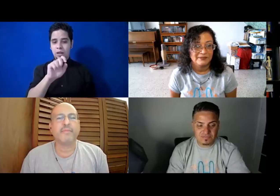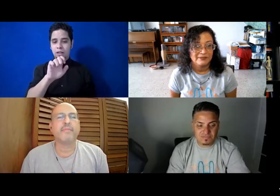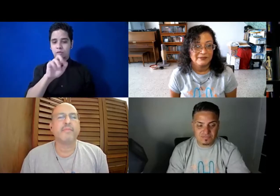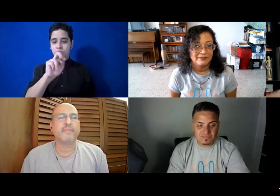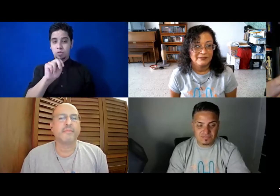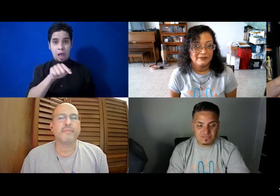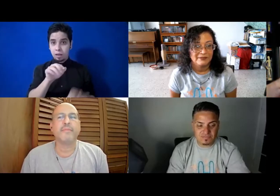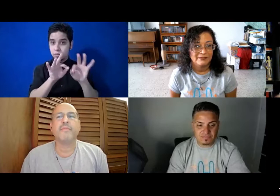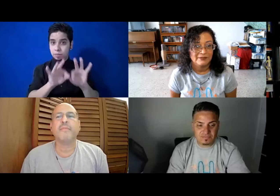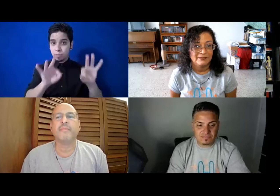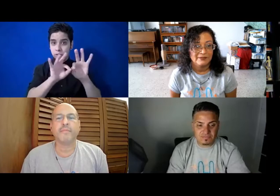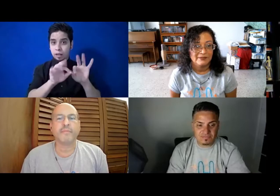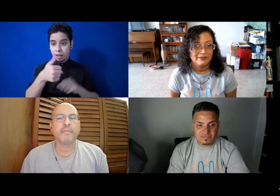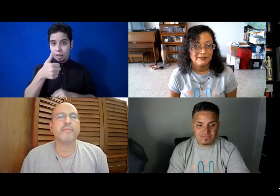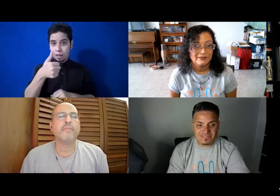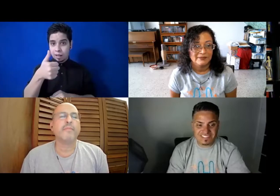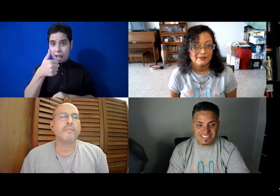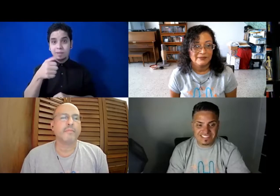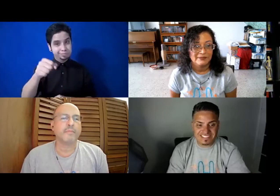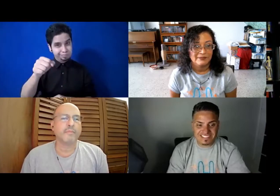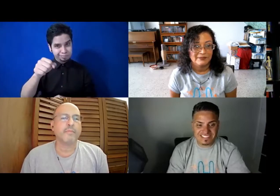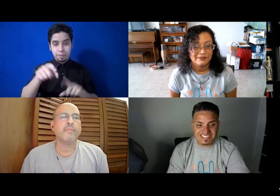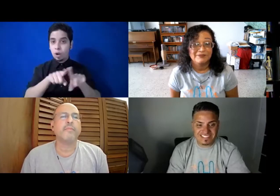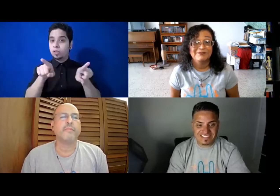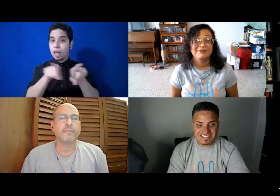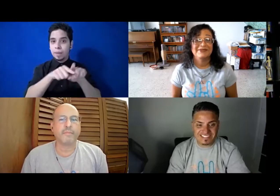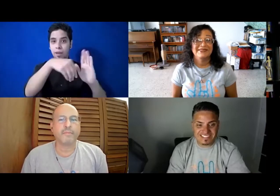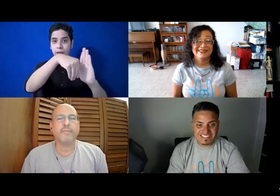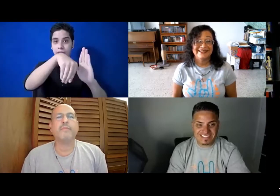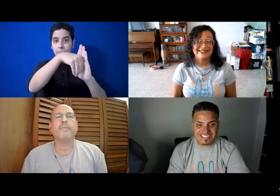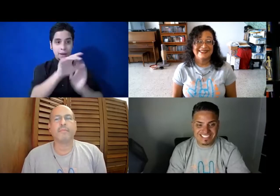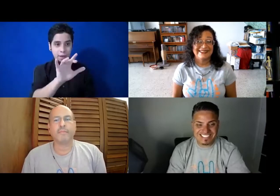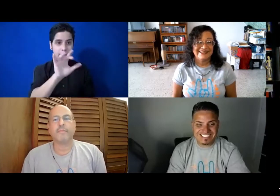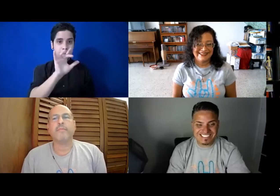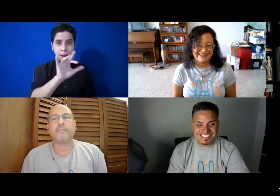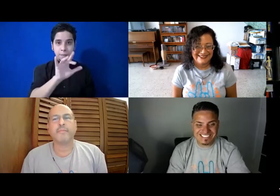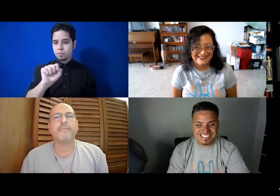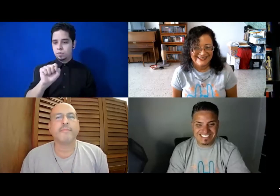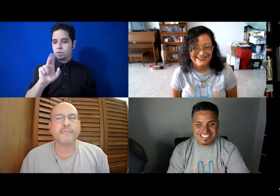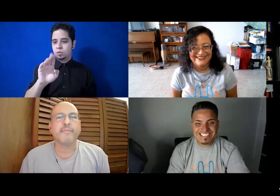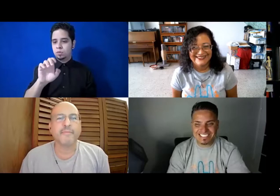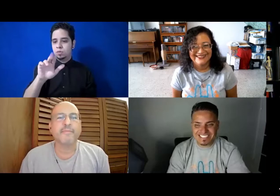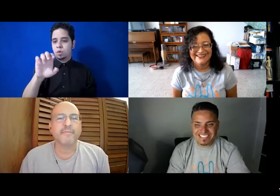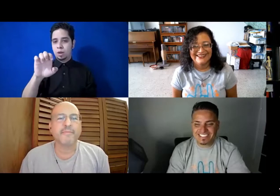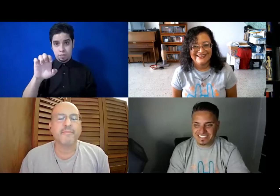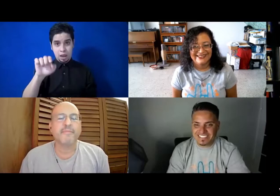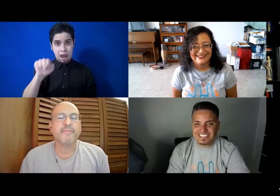además del like, me van a dar a la campanita para que se puedan suscribir y puedan encontrar todas las